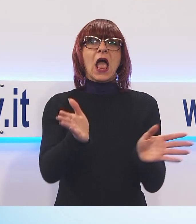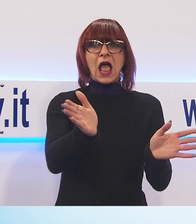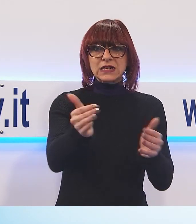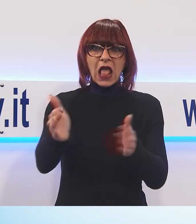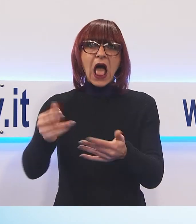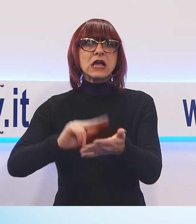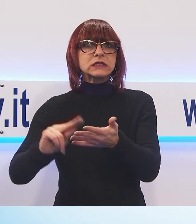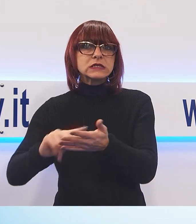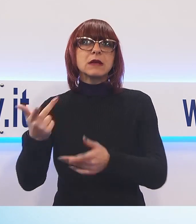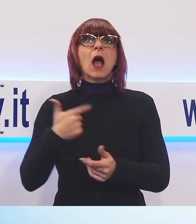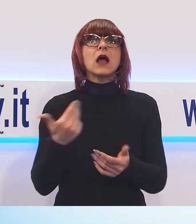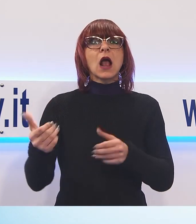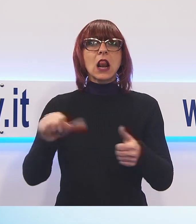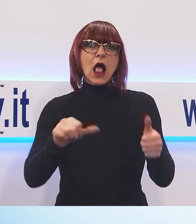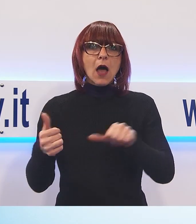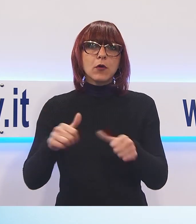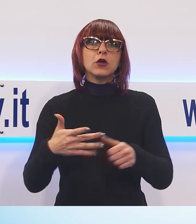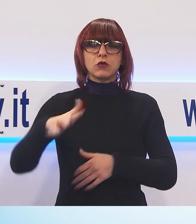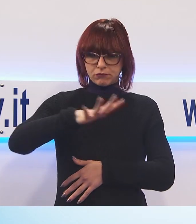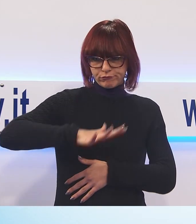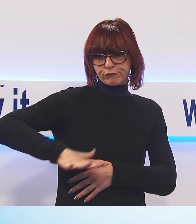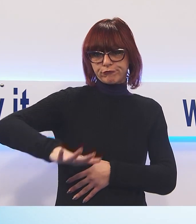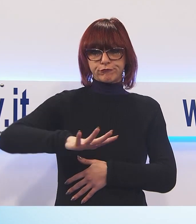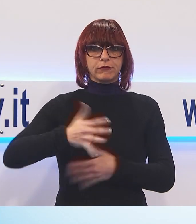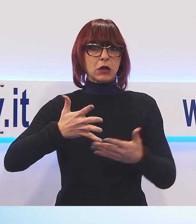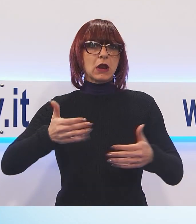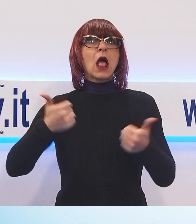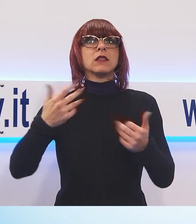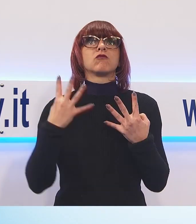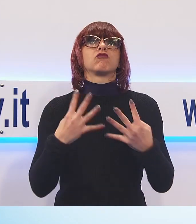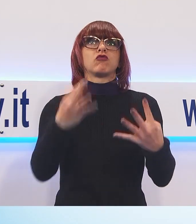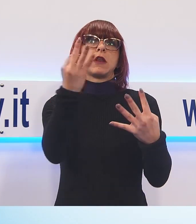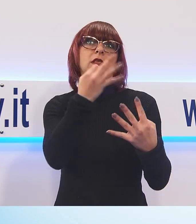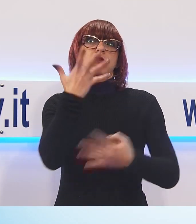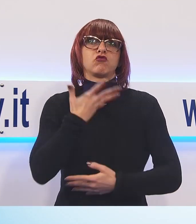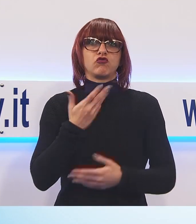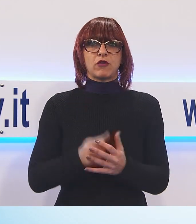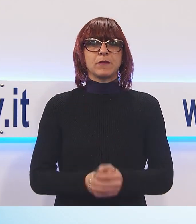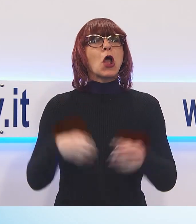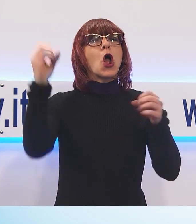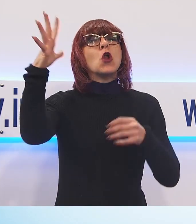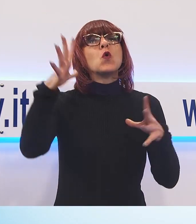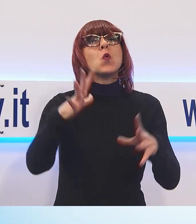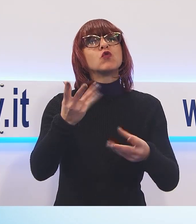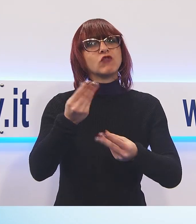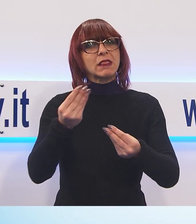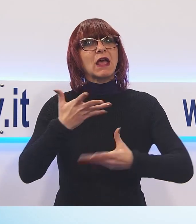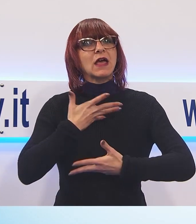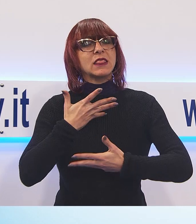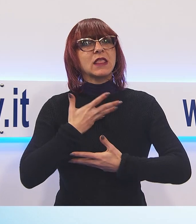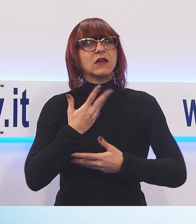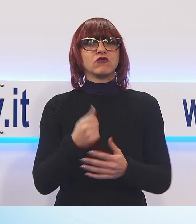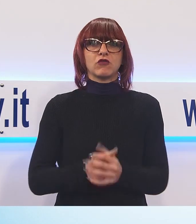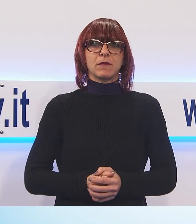grande giardino. Tanta luminosità e grandi ambienti, due dei punti di forza nel progetto. Significa un